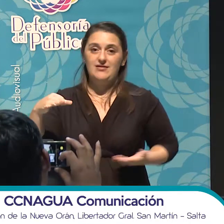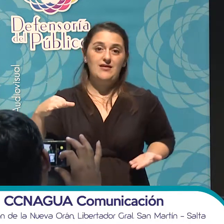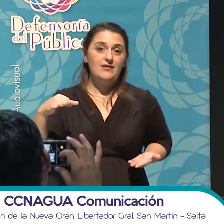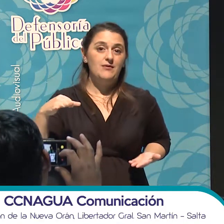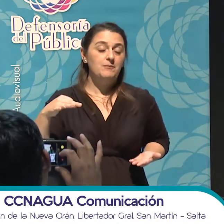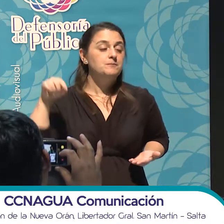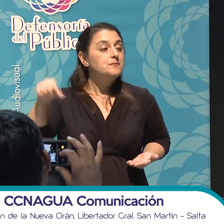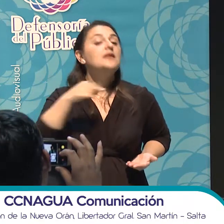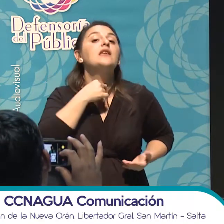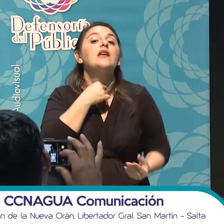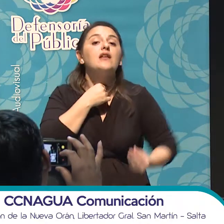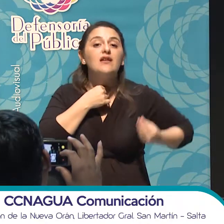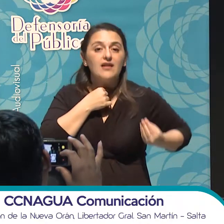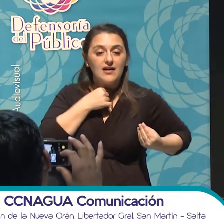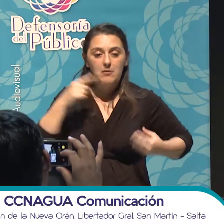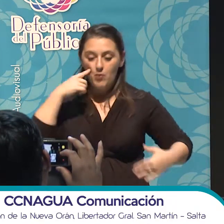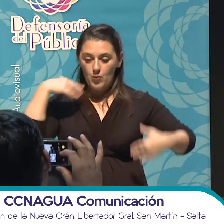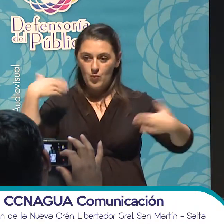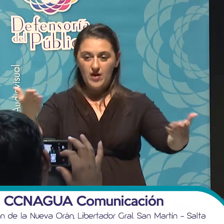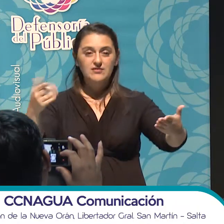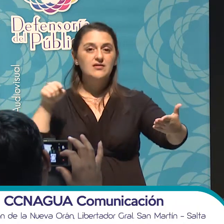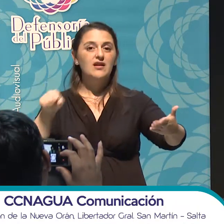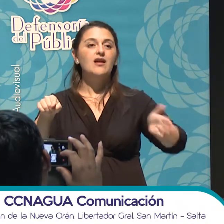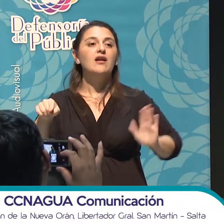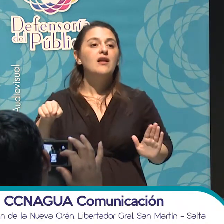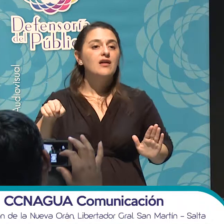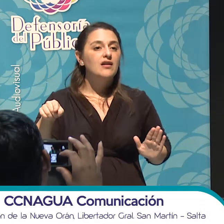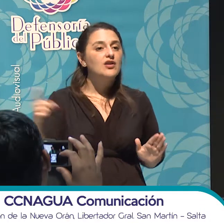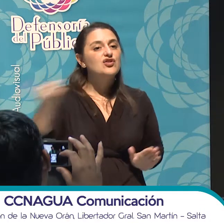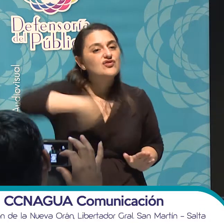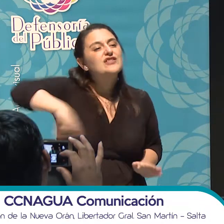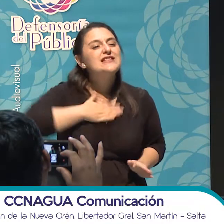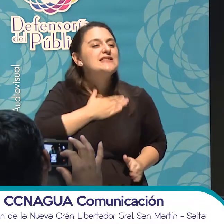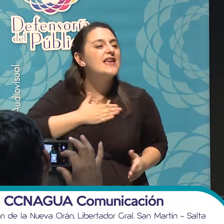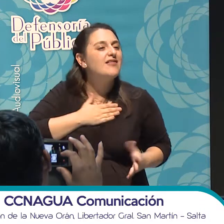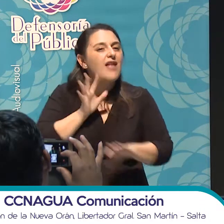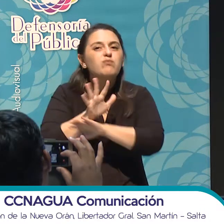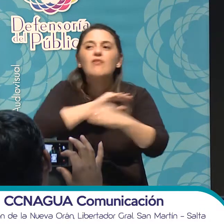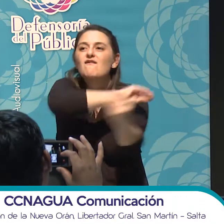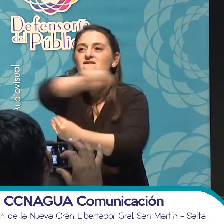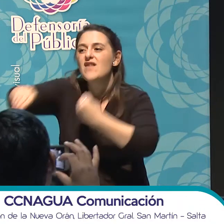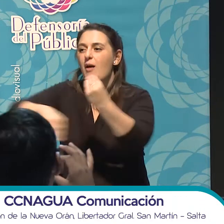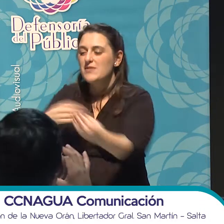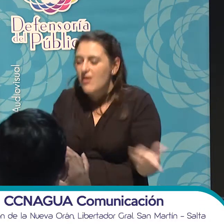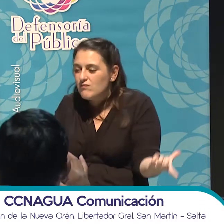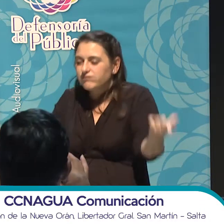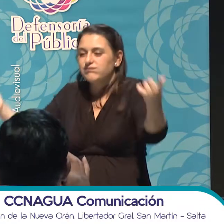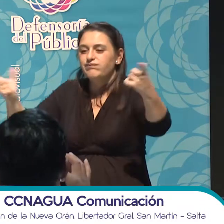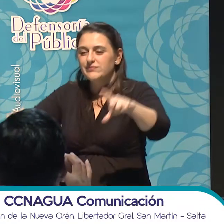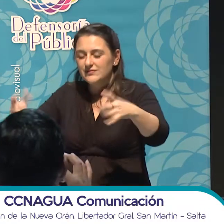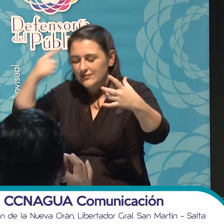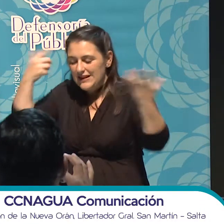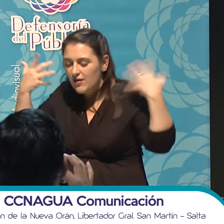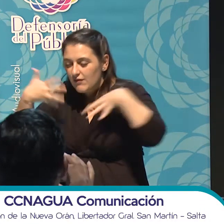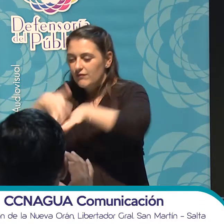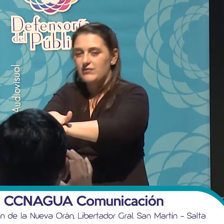que quiero recalcar y reiterar es que nos sentamos como familia, nos encontremos y busquemos ese mecanismo de convergencia